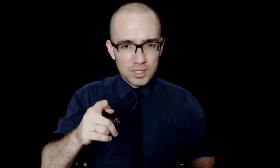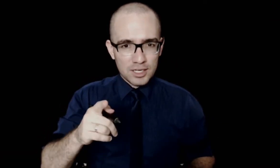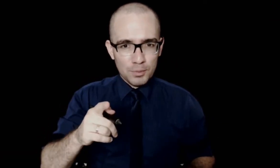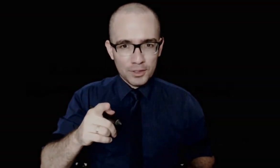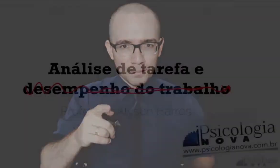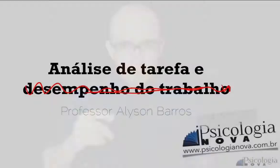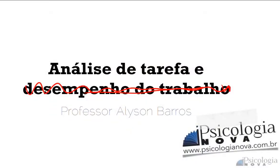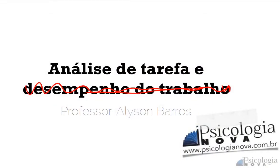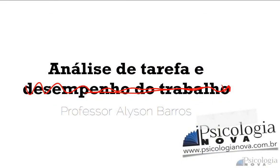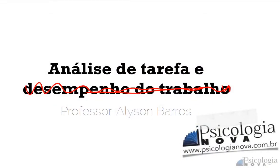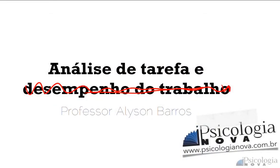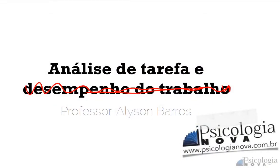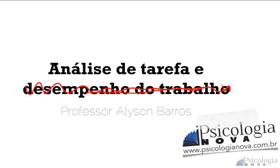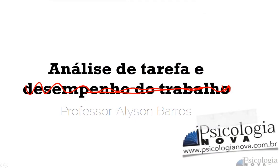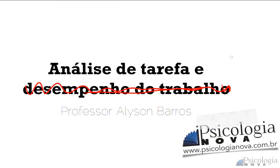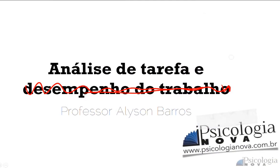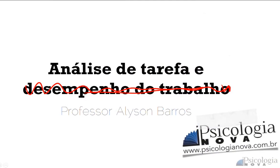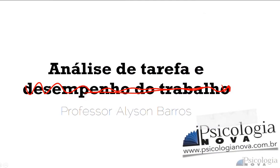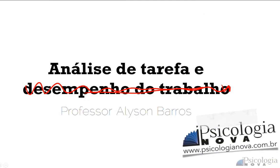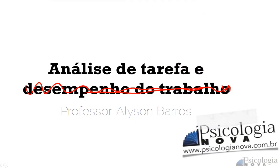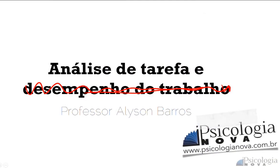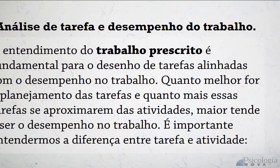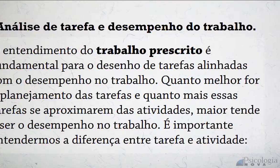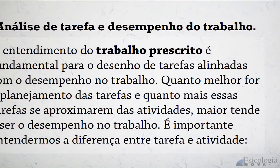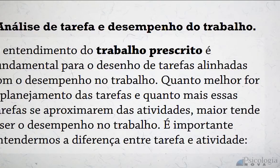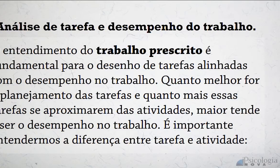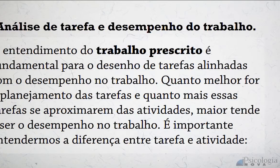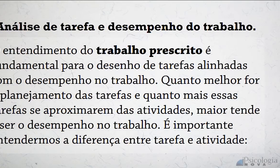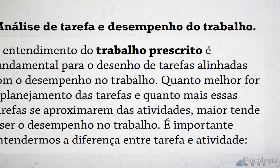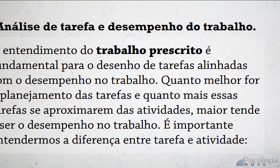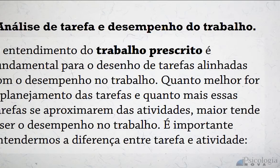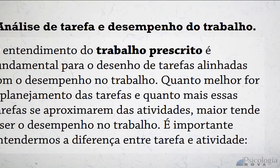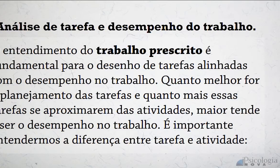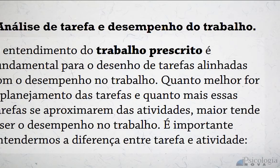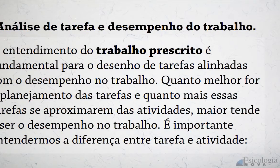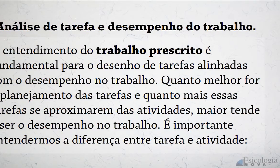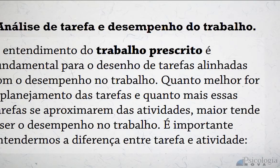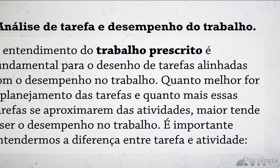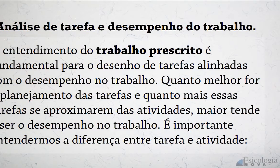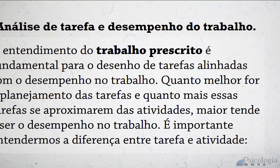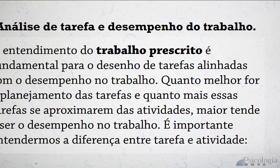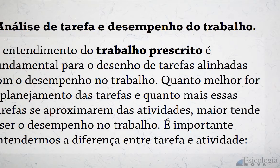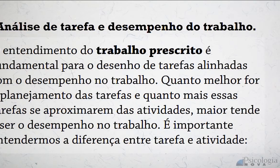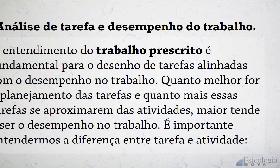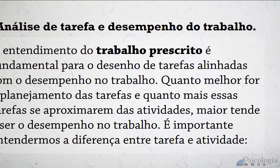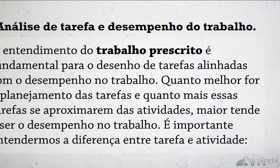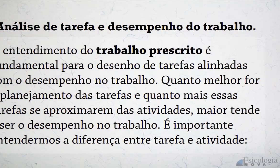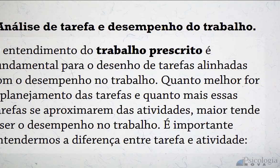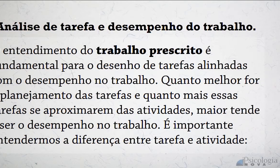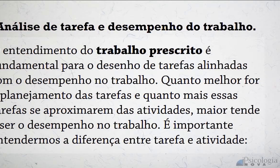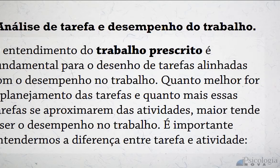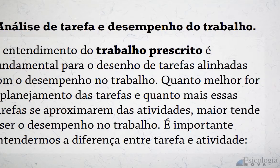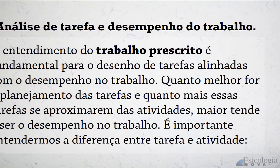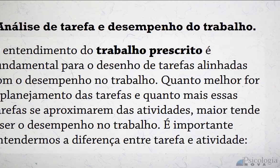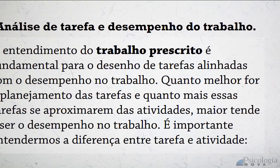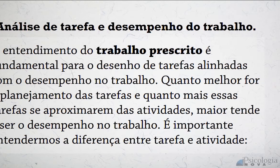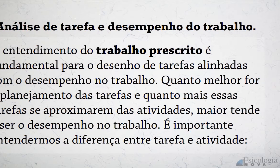isso é daqui a pouquinho. Dá uma olhada na Análise da Tarefa e Desempenho do Trabalho. O entendimento de trabalho prescrito é fundamental